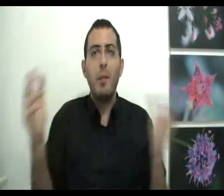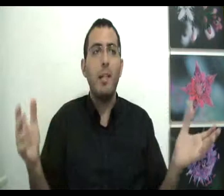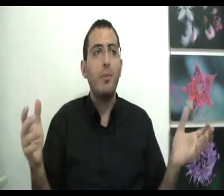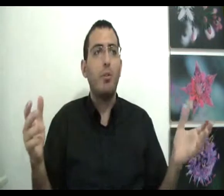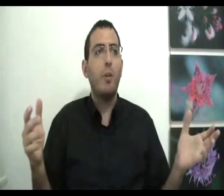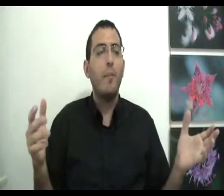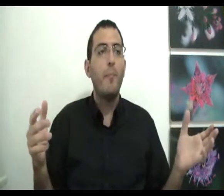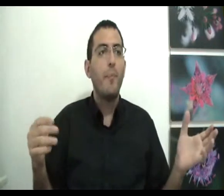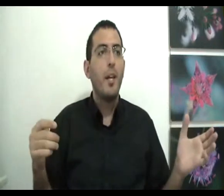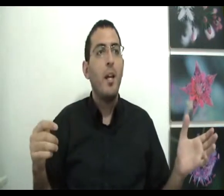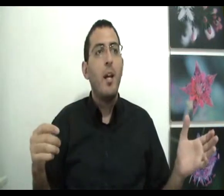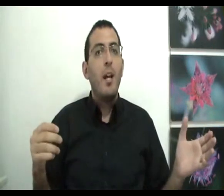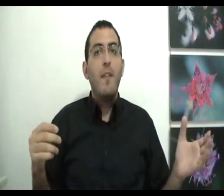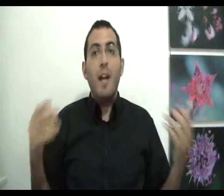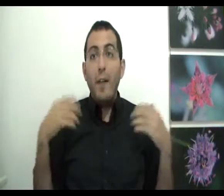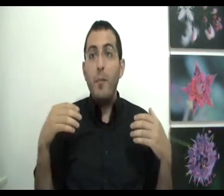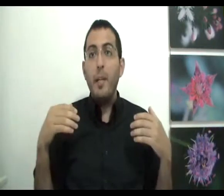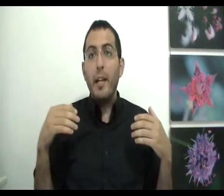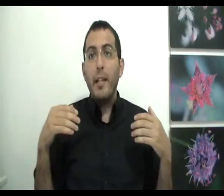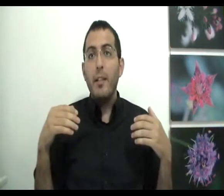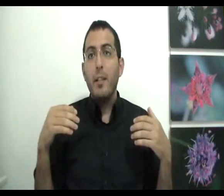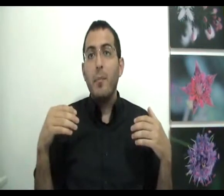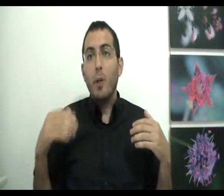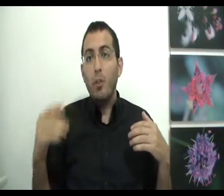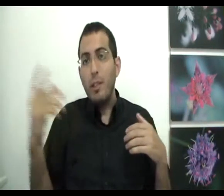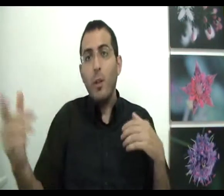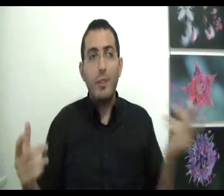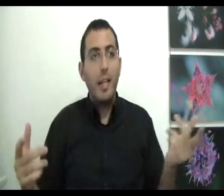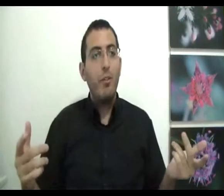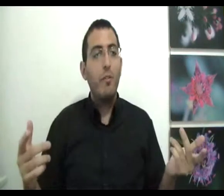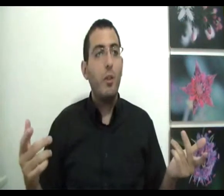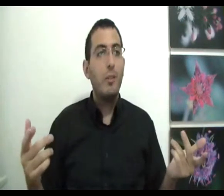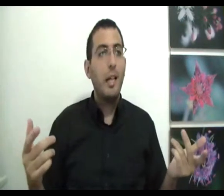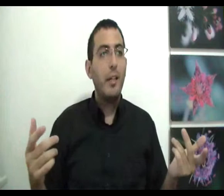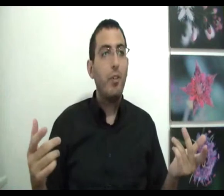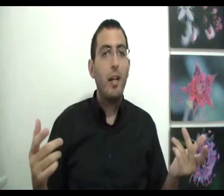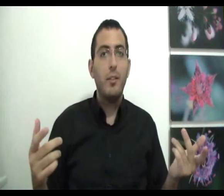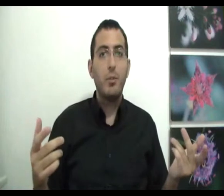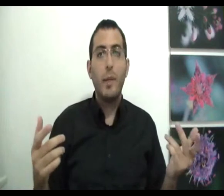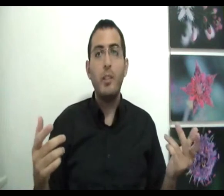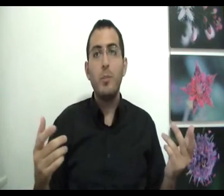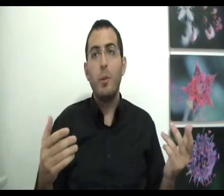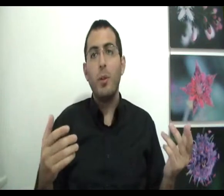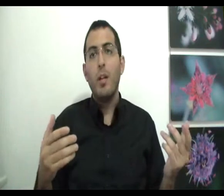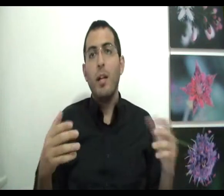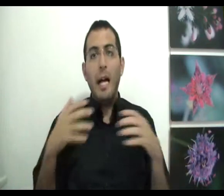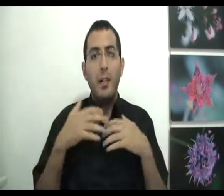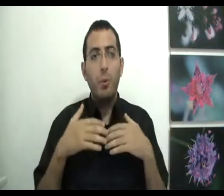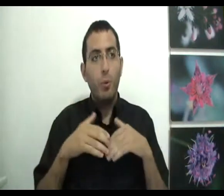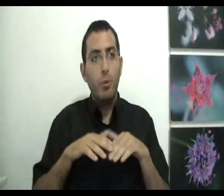אכפן אם זה טוב ורע ואף על פי כן בכל זאת אני רוצה להרגיש טוב ולא רוצה להרגיש רע זאת אומרת שיש פה אחדות